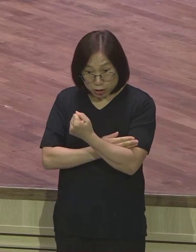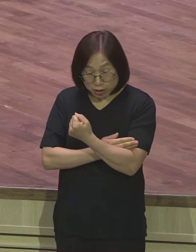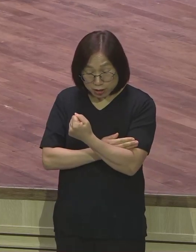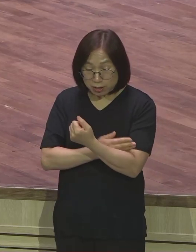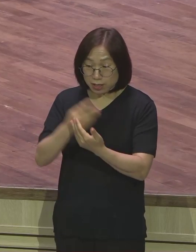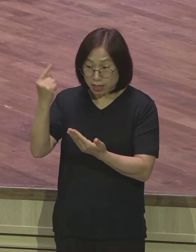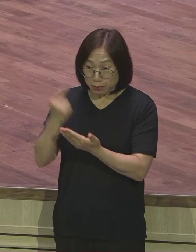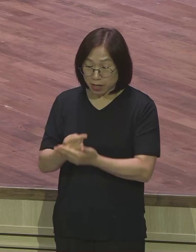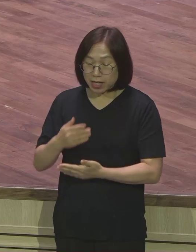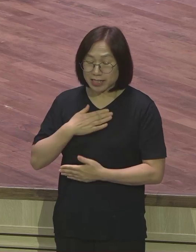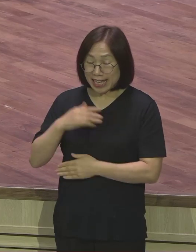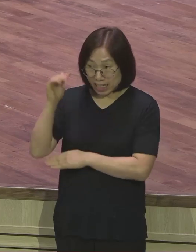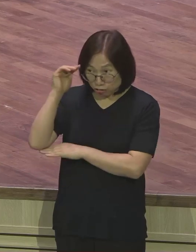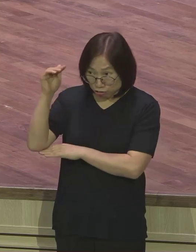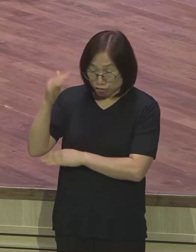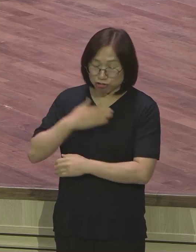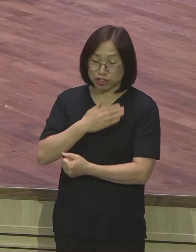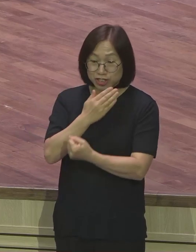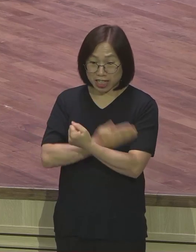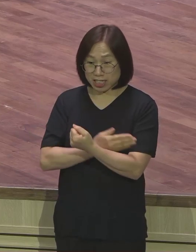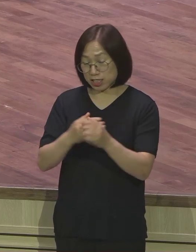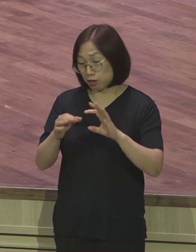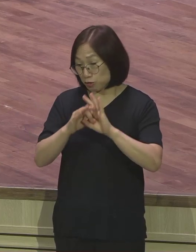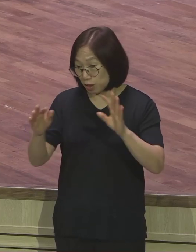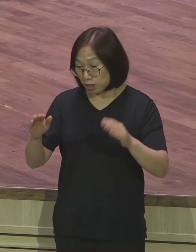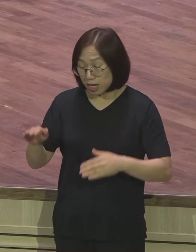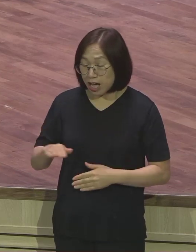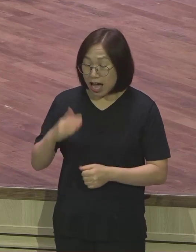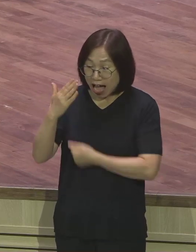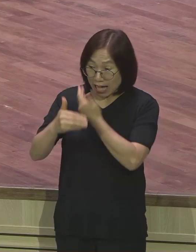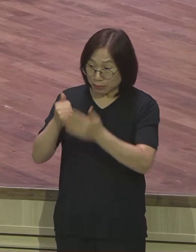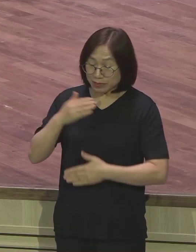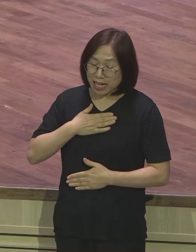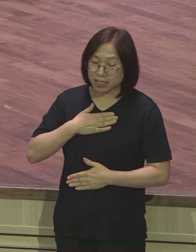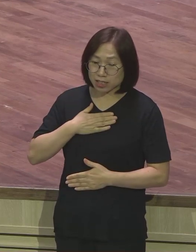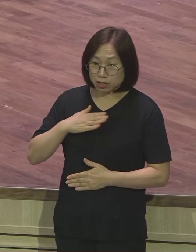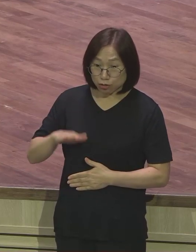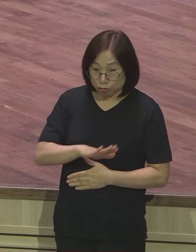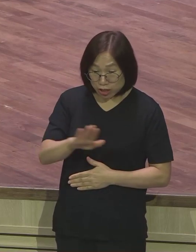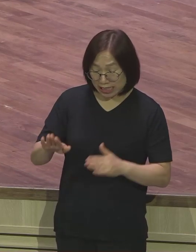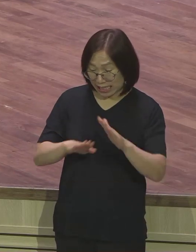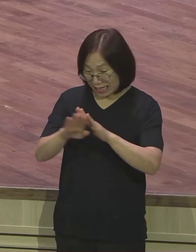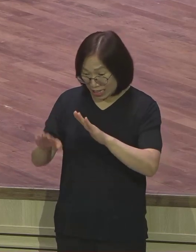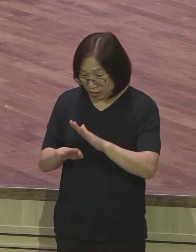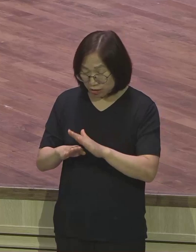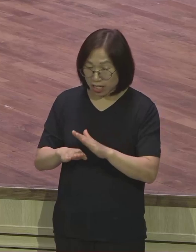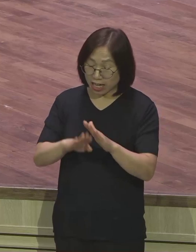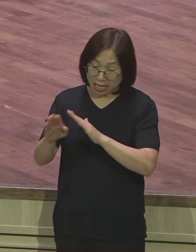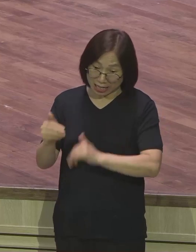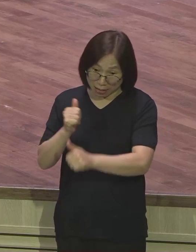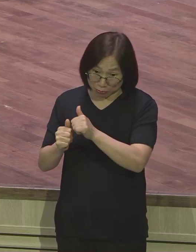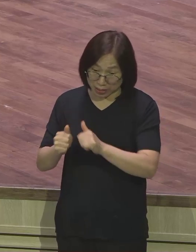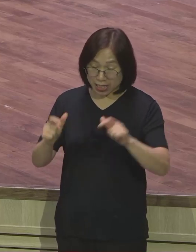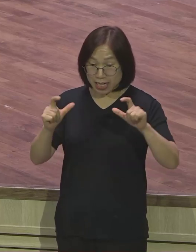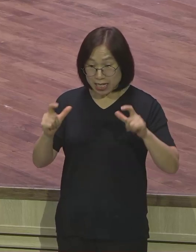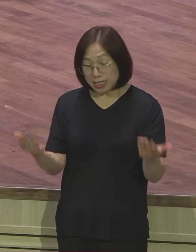전혀 상관없이 하나님이 나를 우리 가정에 우리 가문에 우리 직장에 내 현장에 내 지역에 하나님이 증인으로